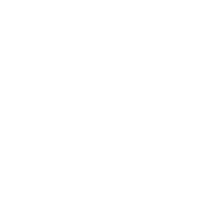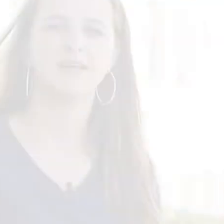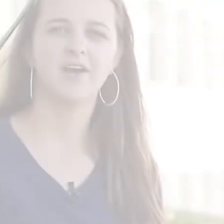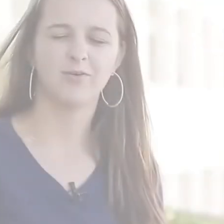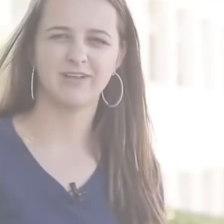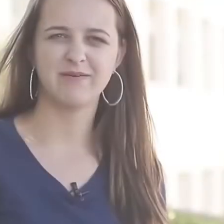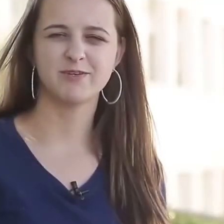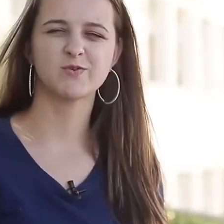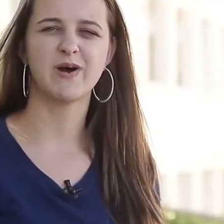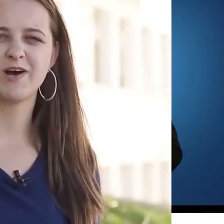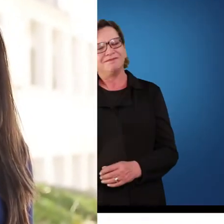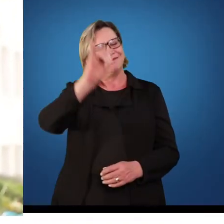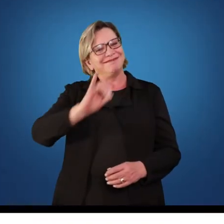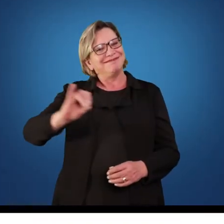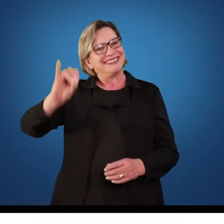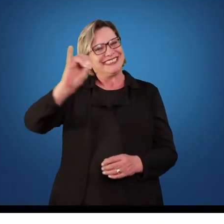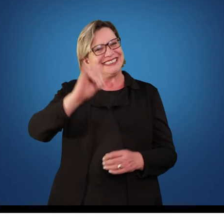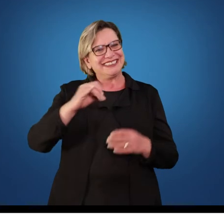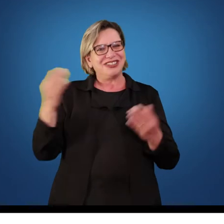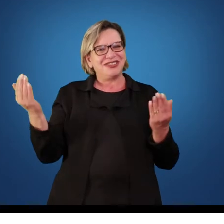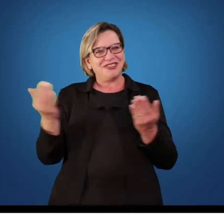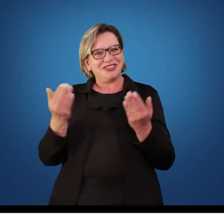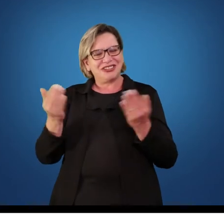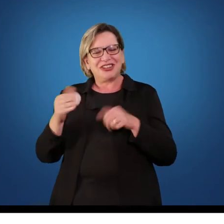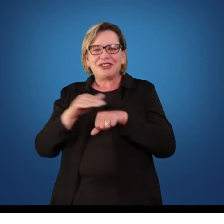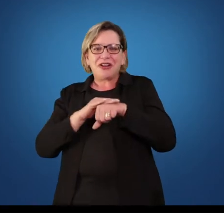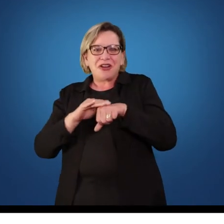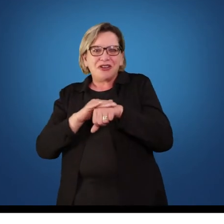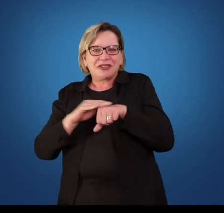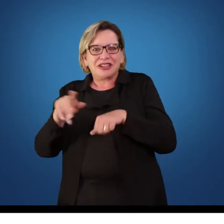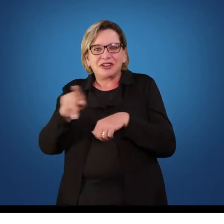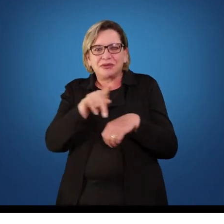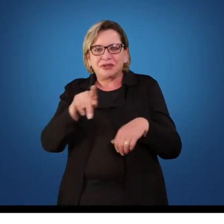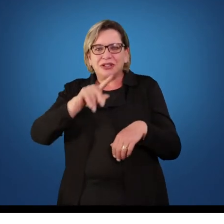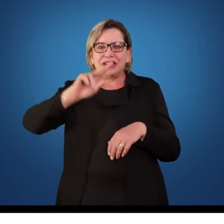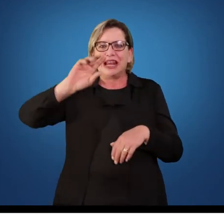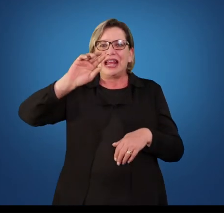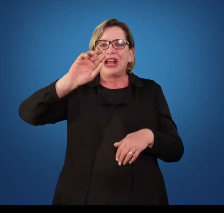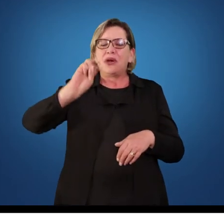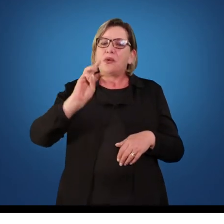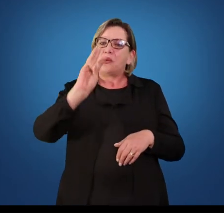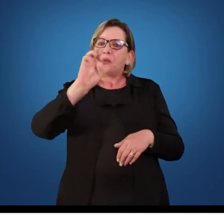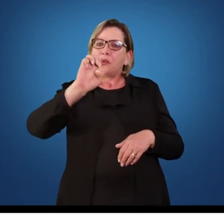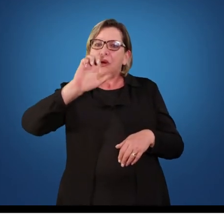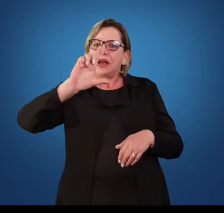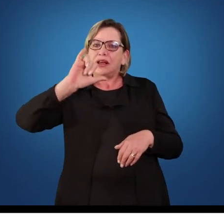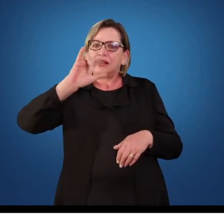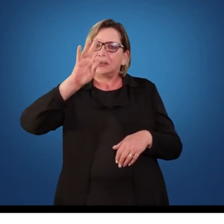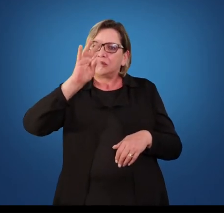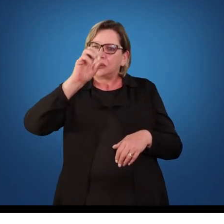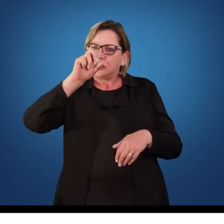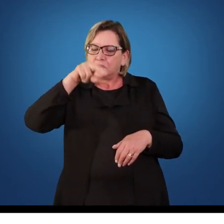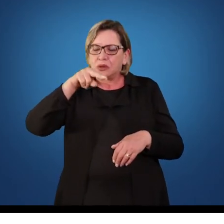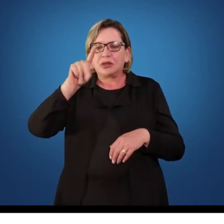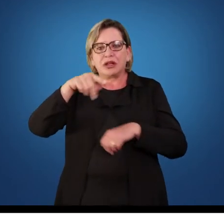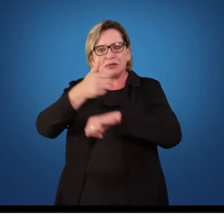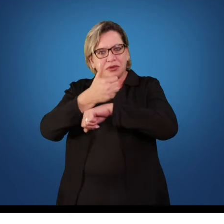Olá pessoal, hoje nós vamos conversar com o professor Eliton, que é um profissional de referências das nossas